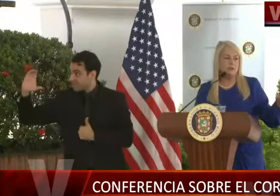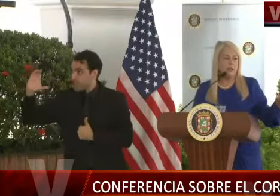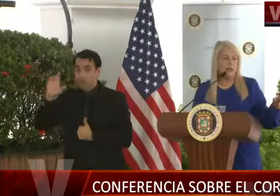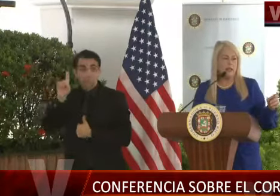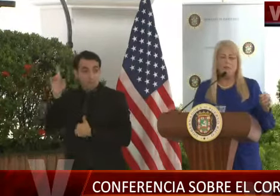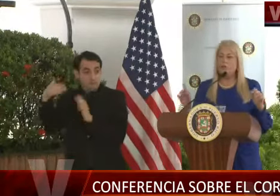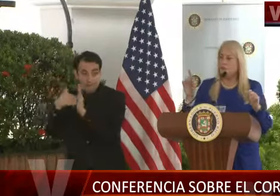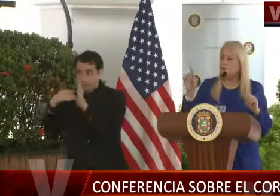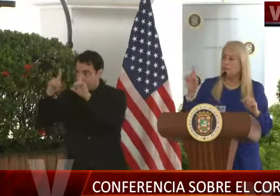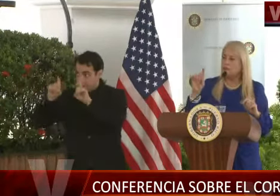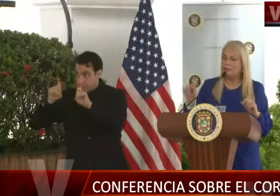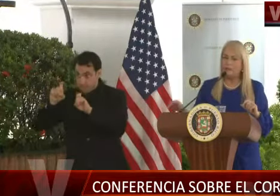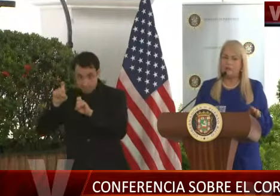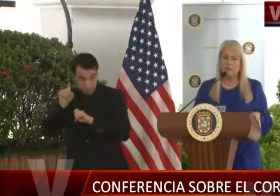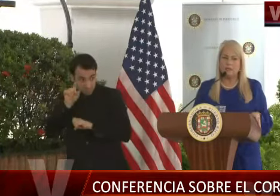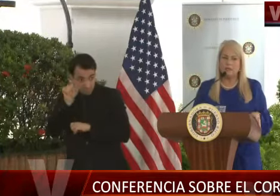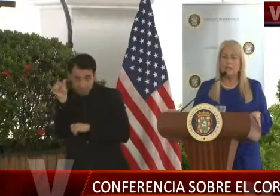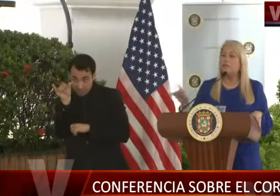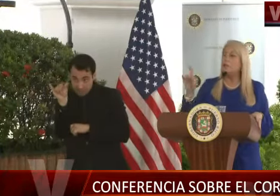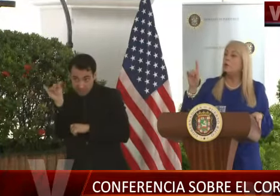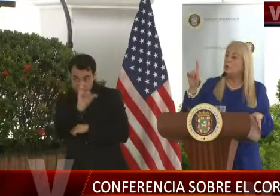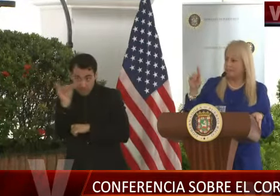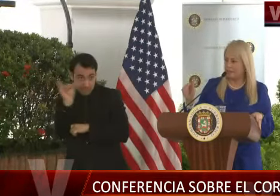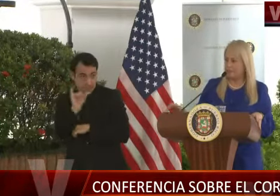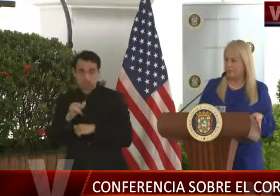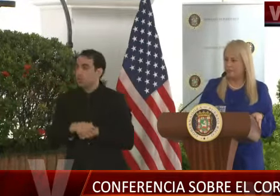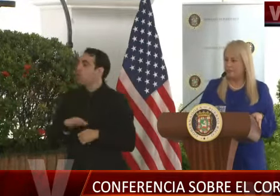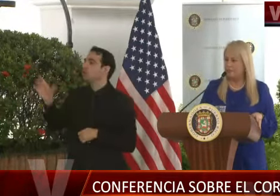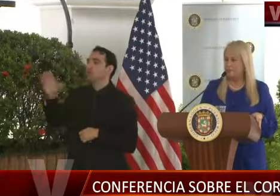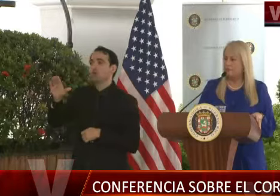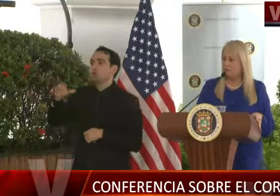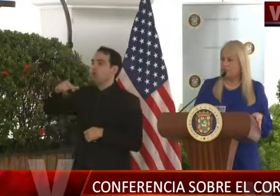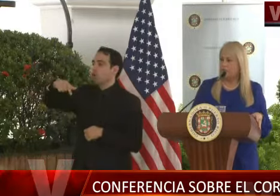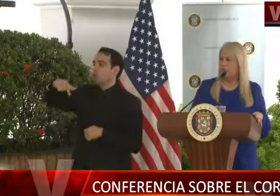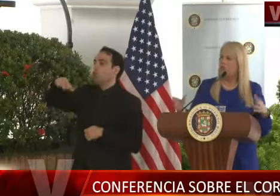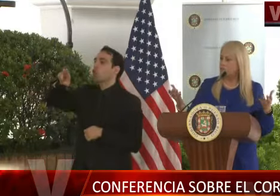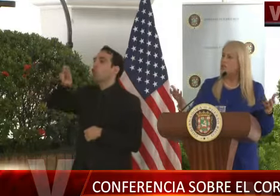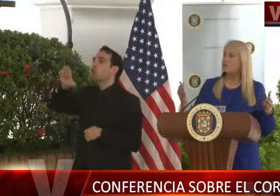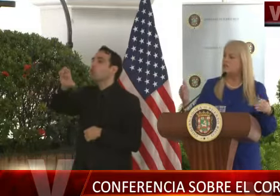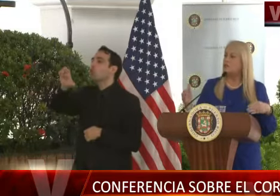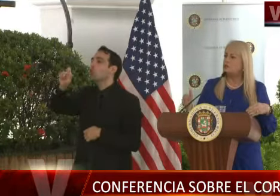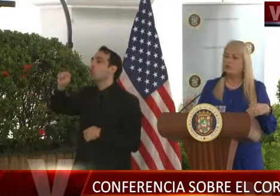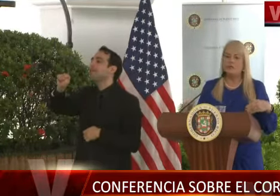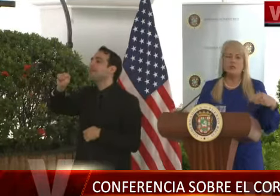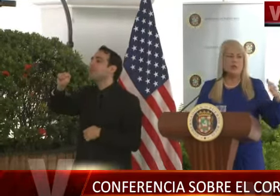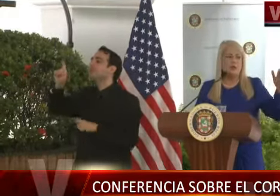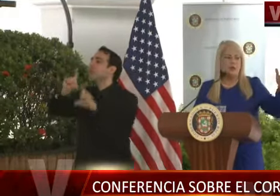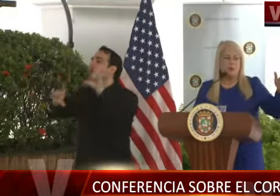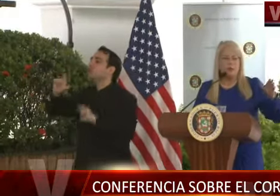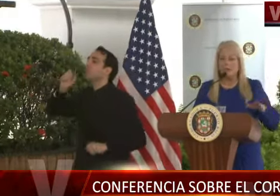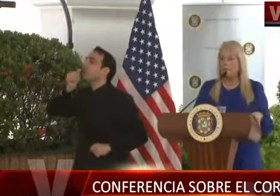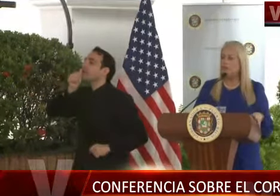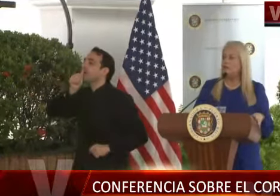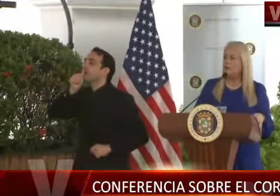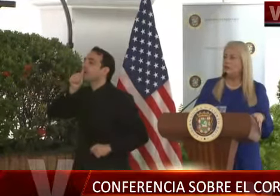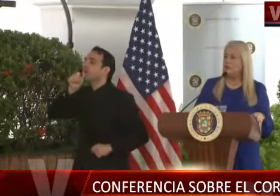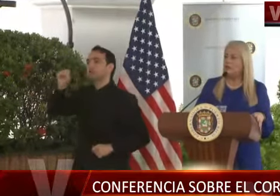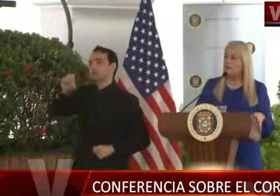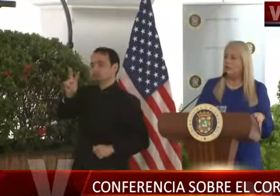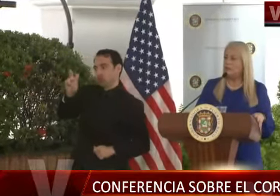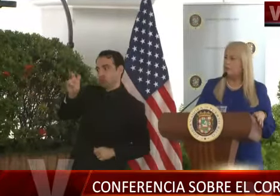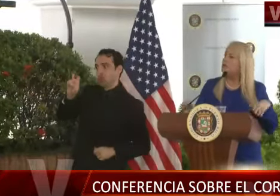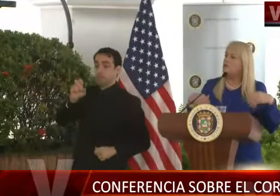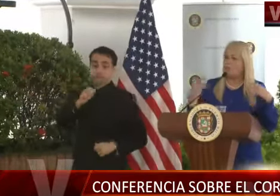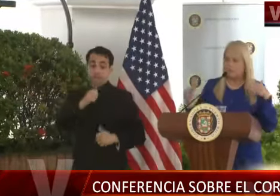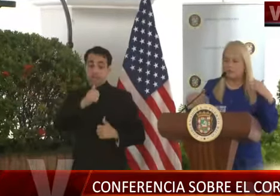parte de los kits, no, esos son parte de los kits que nos dio Quest. Que son 200. Sí, que son 200. La Guardia Nacional tiene